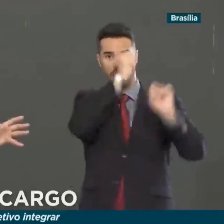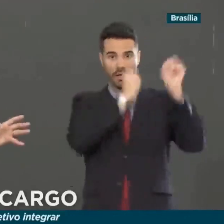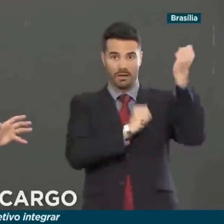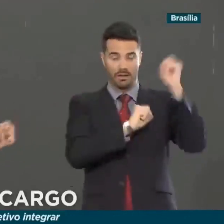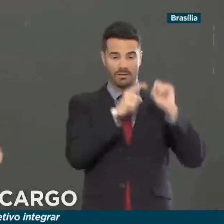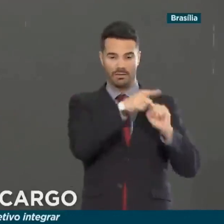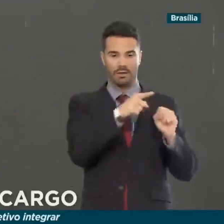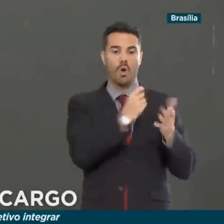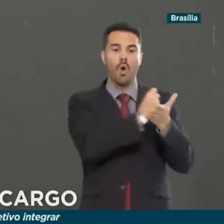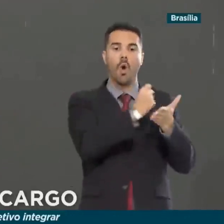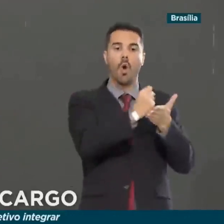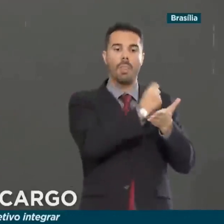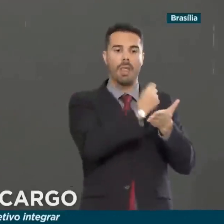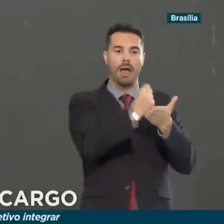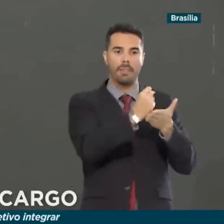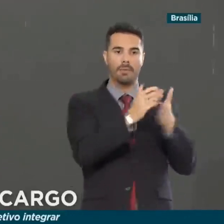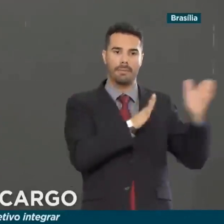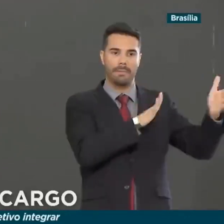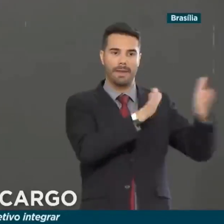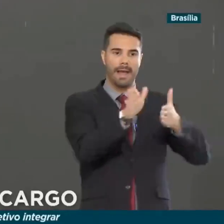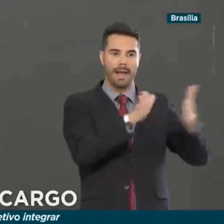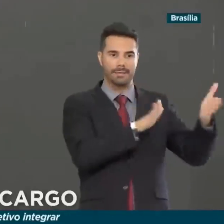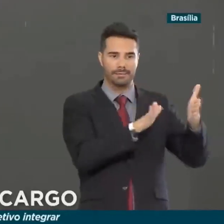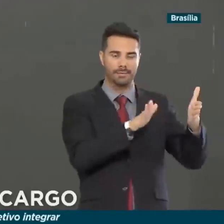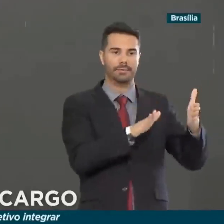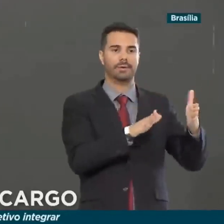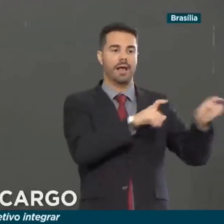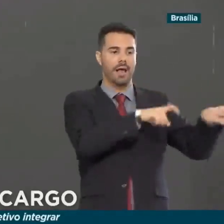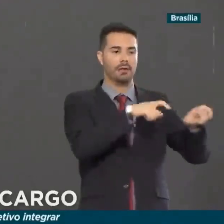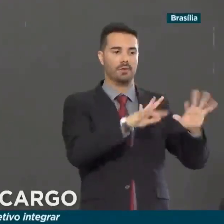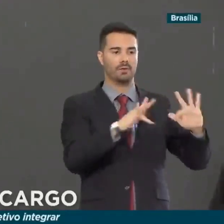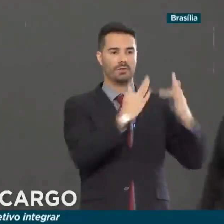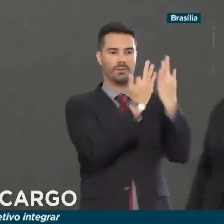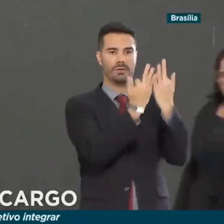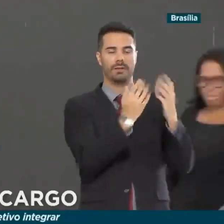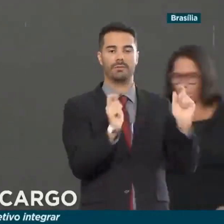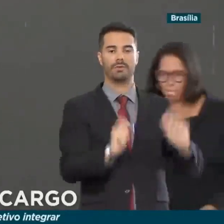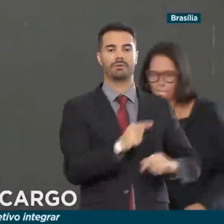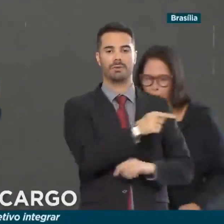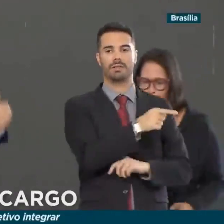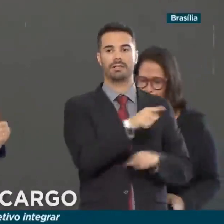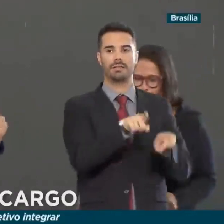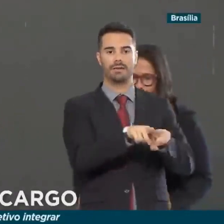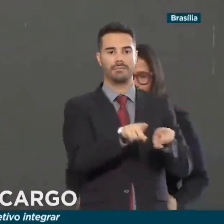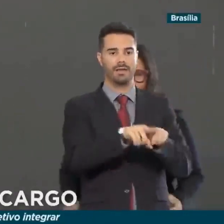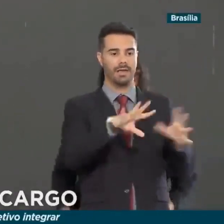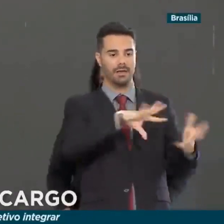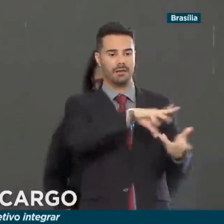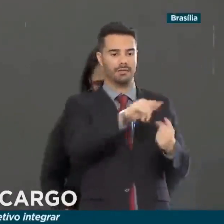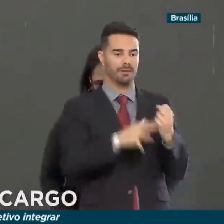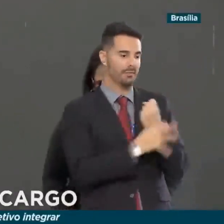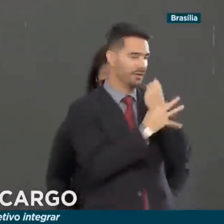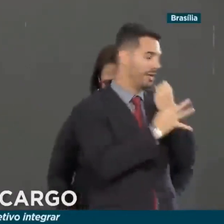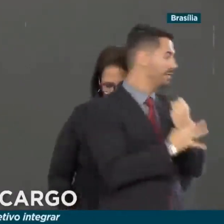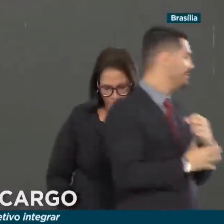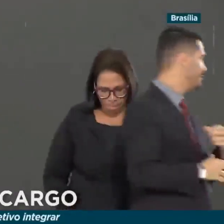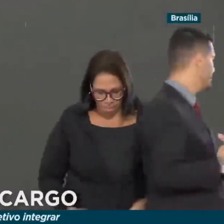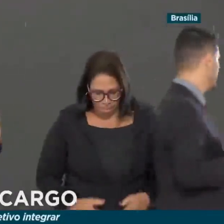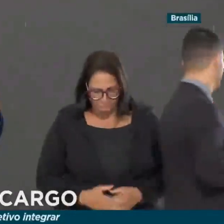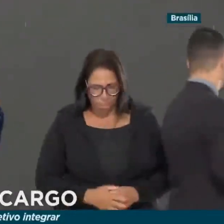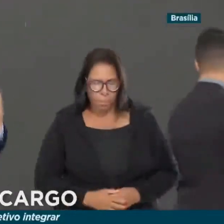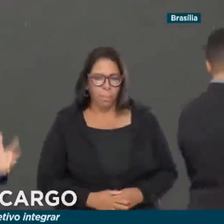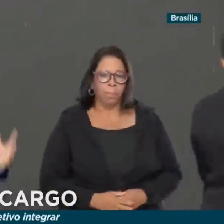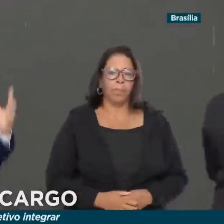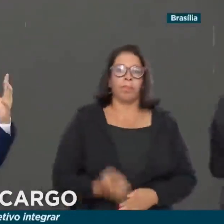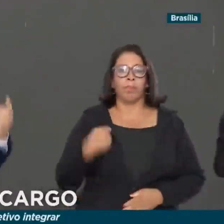contratos de longo prazo com a agricultura familiar que permite sustentabilidade desses projetos.